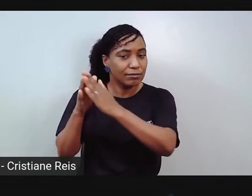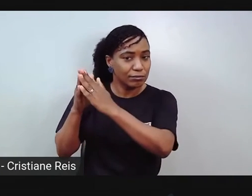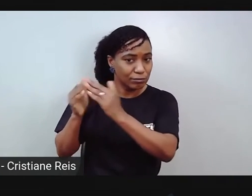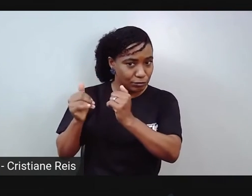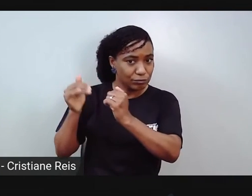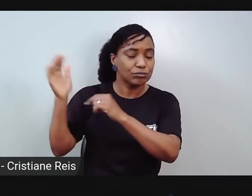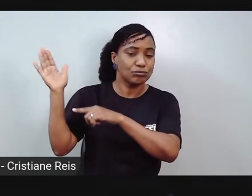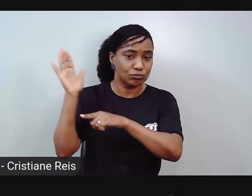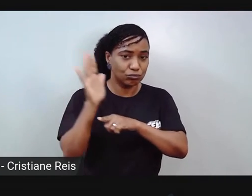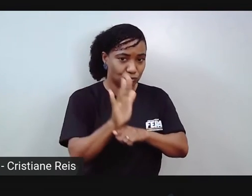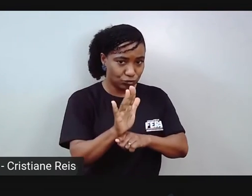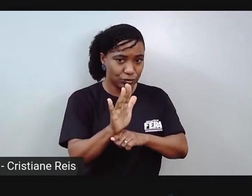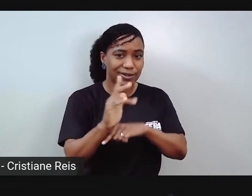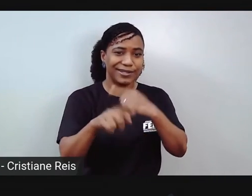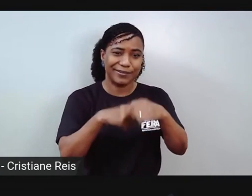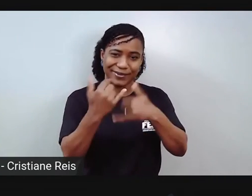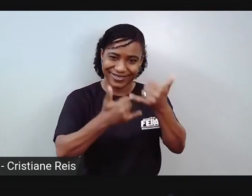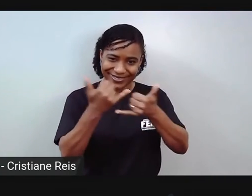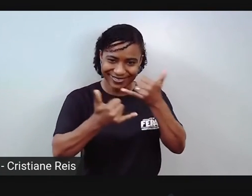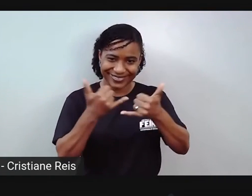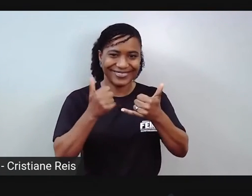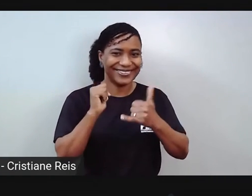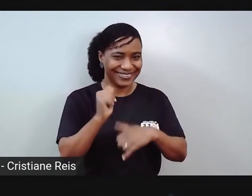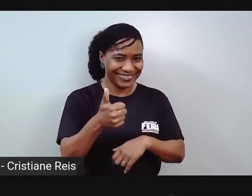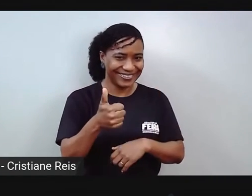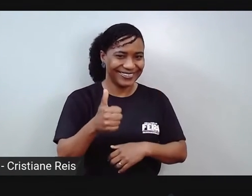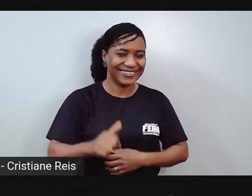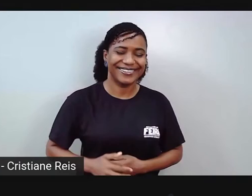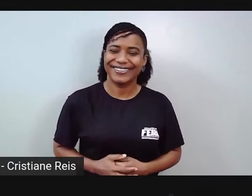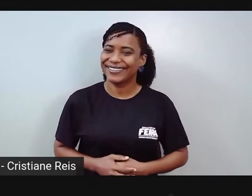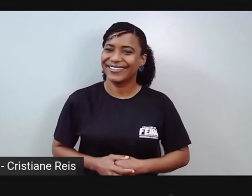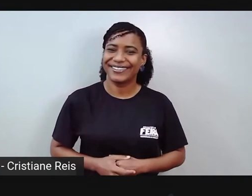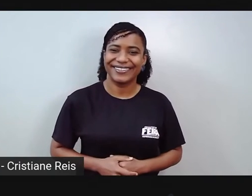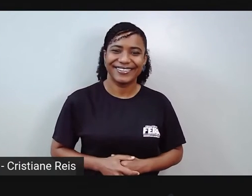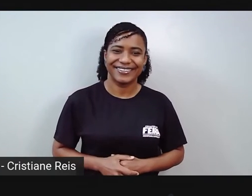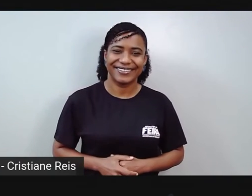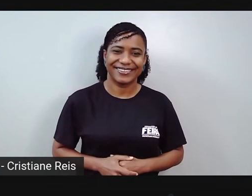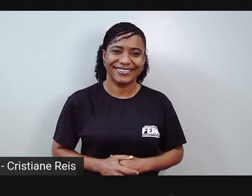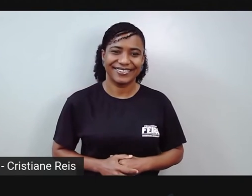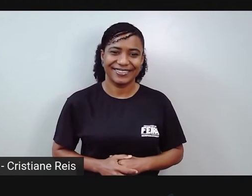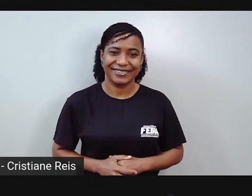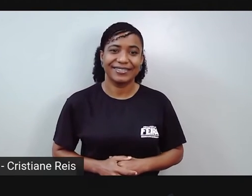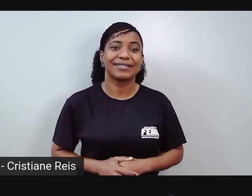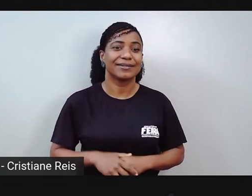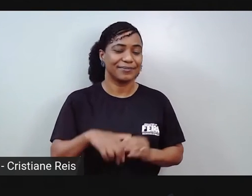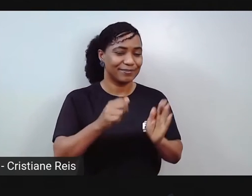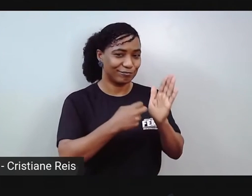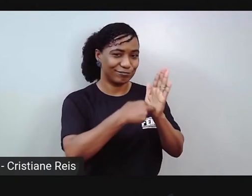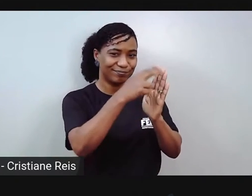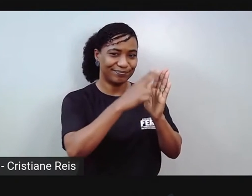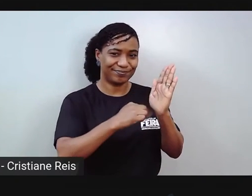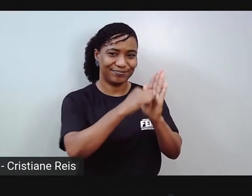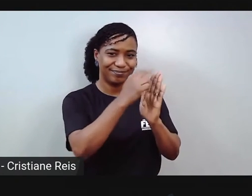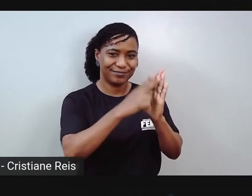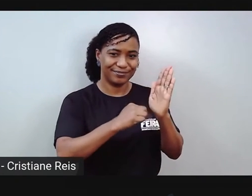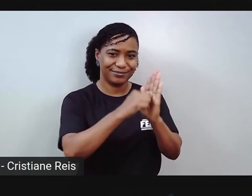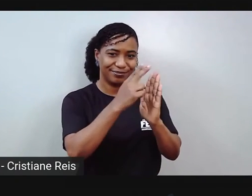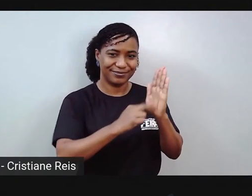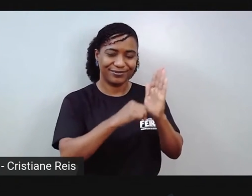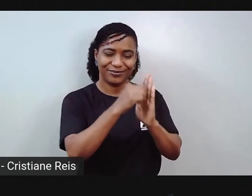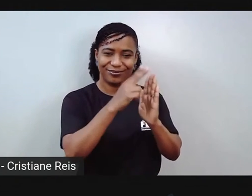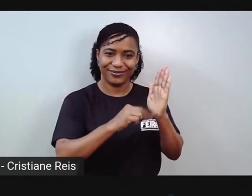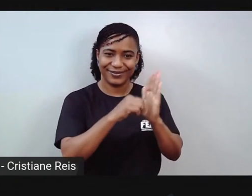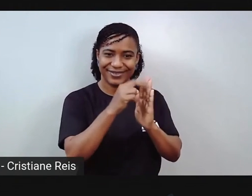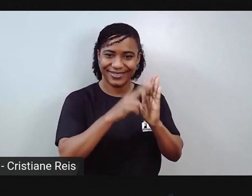prepara o brinquedo. Isso mesmo. Vamos usar pincéis, porque a gente vai